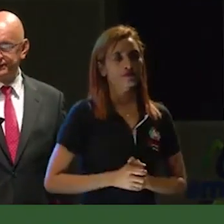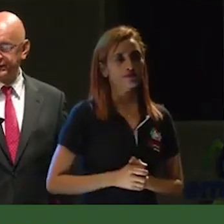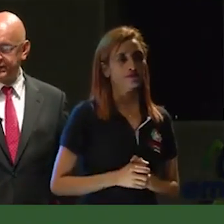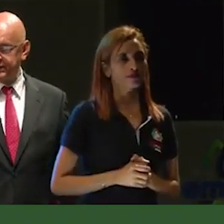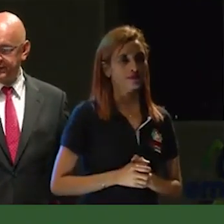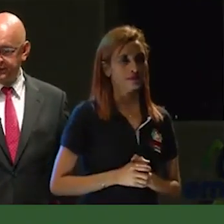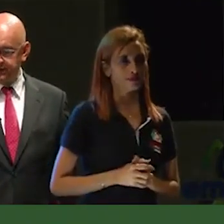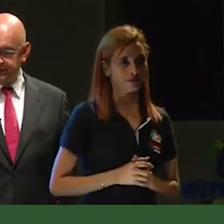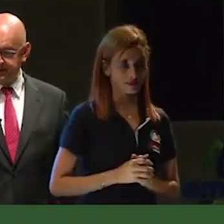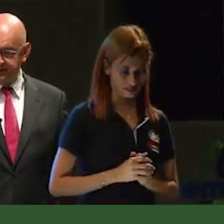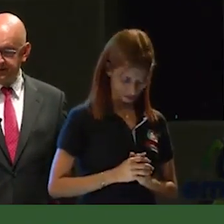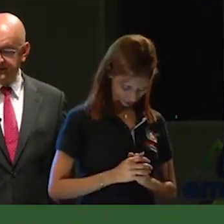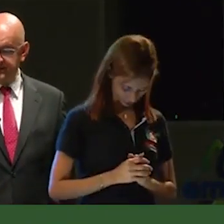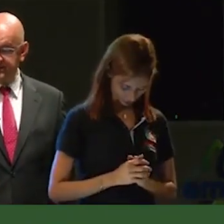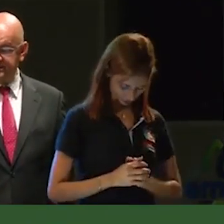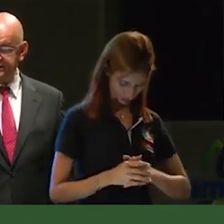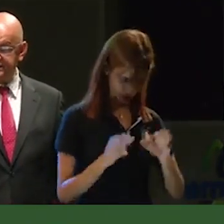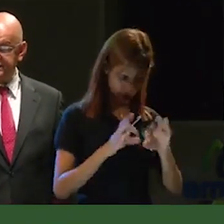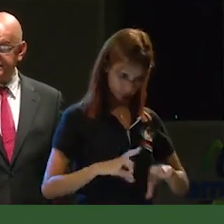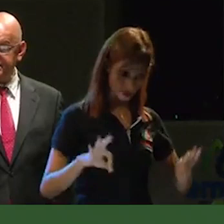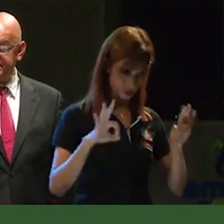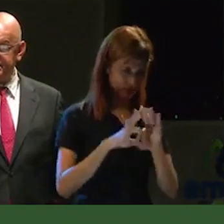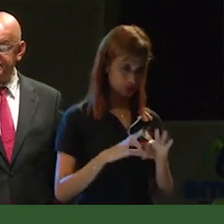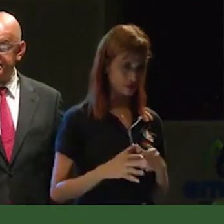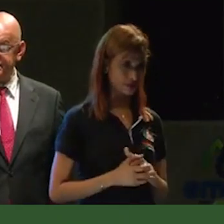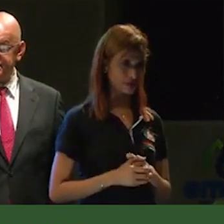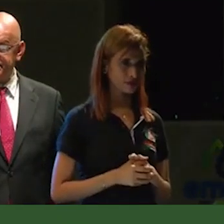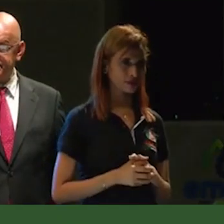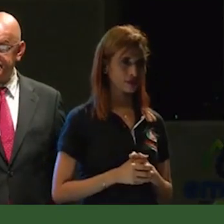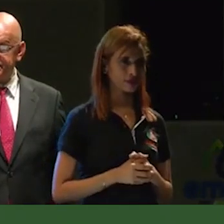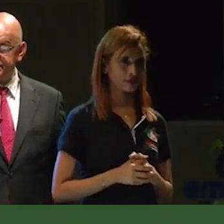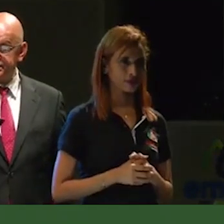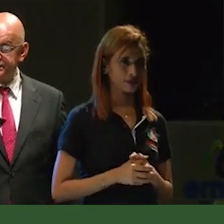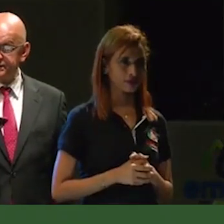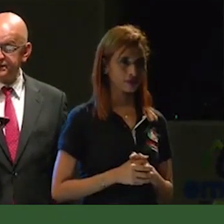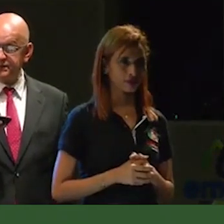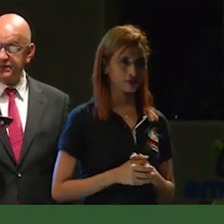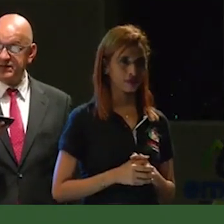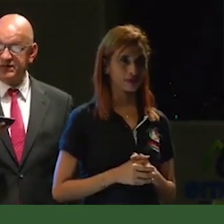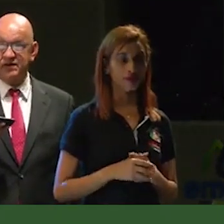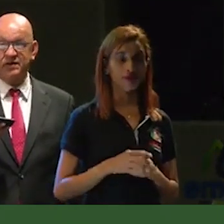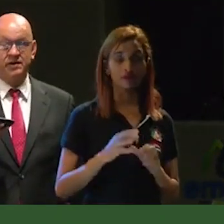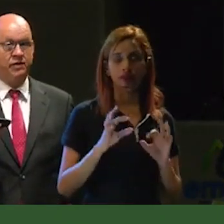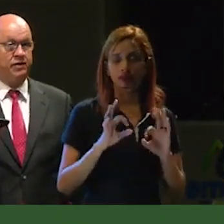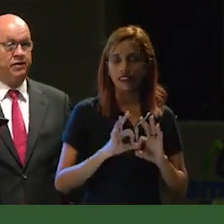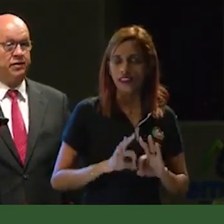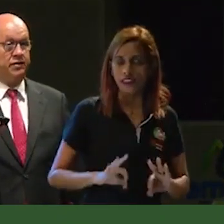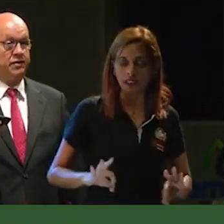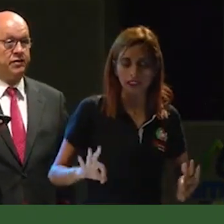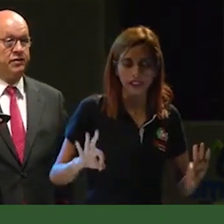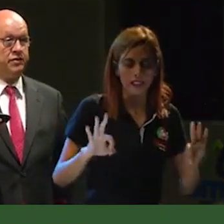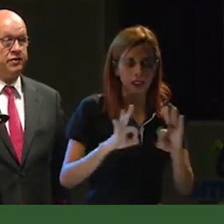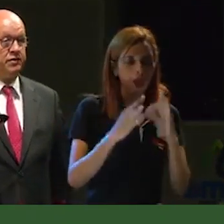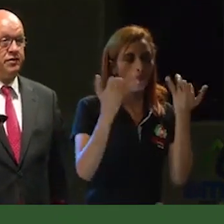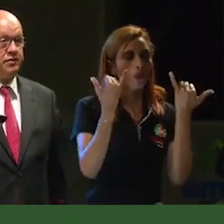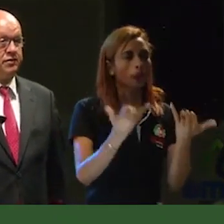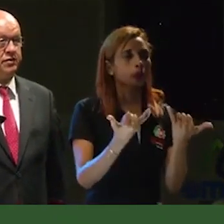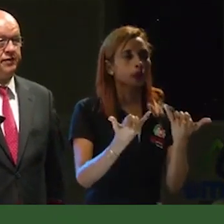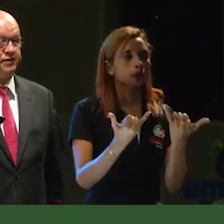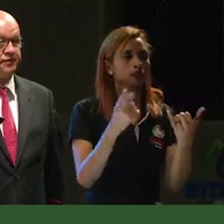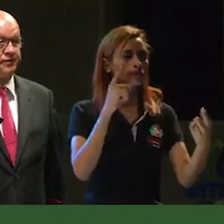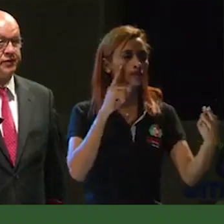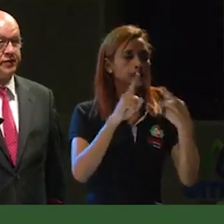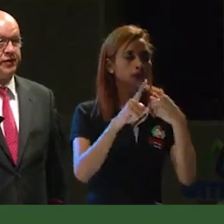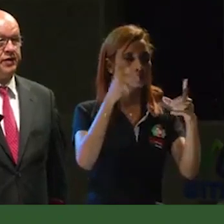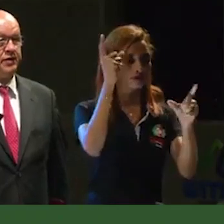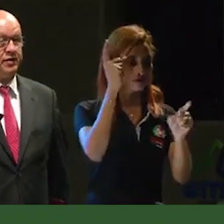viene algo fundamental. Y es que dimos un paso gigantesco. Hoy logramos ese objetivo.